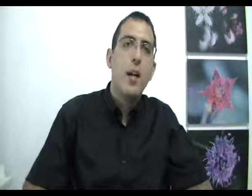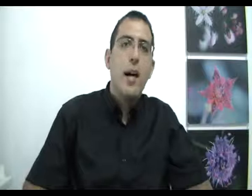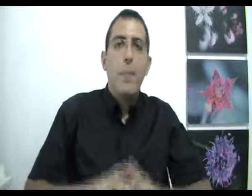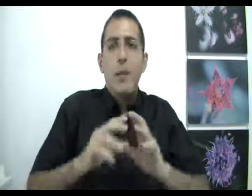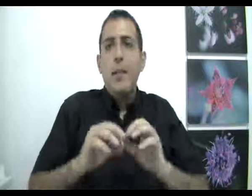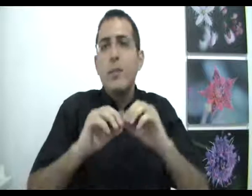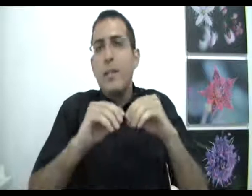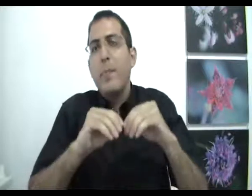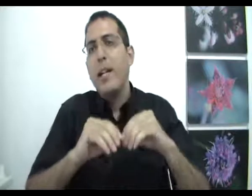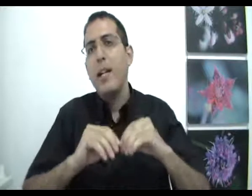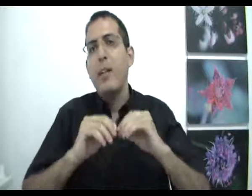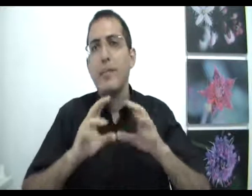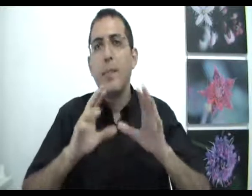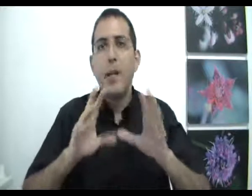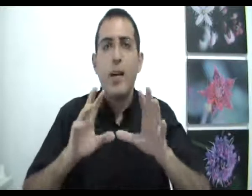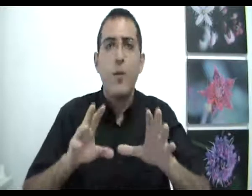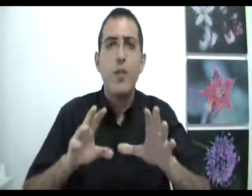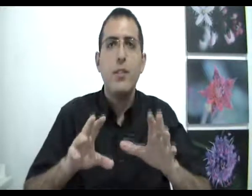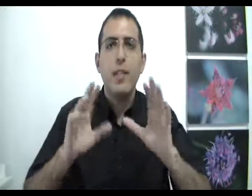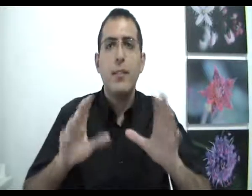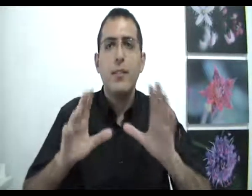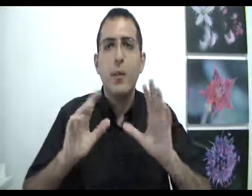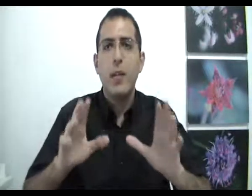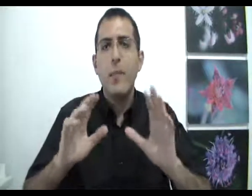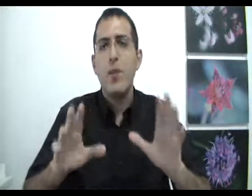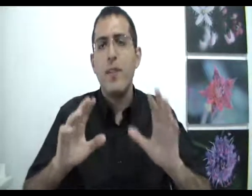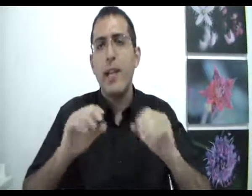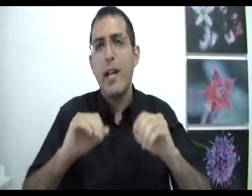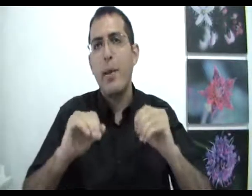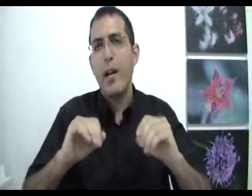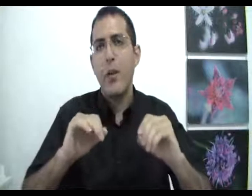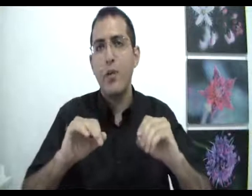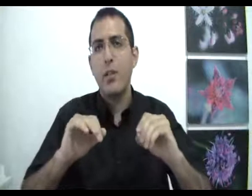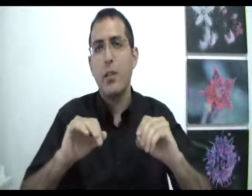הפעם אני רוצה לדבר על נושא הבחירה החופשית ולתת נקודה למחשבה על עניין הבחירה החופשית